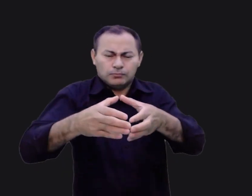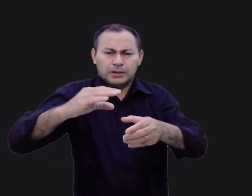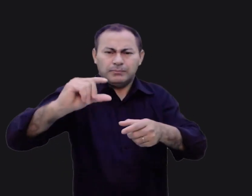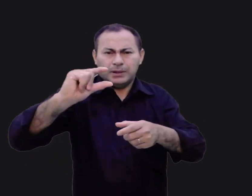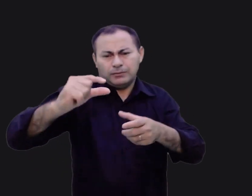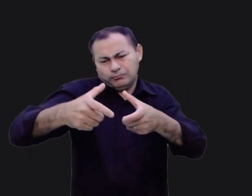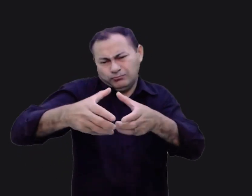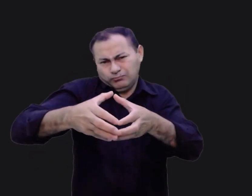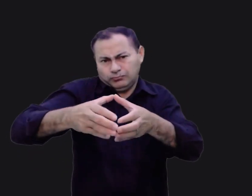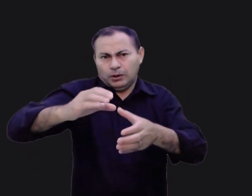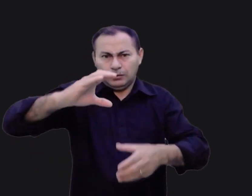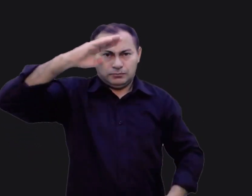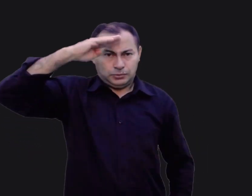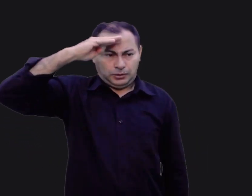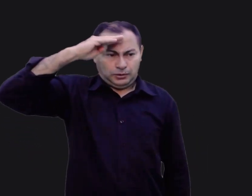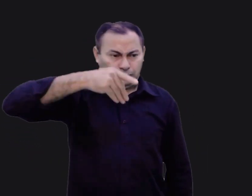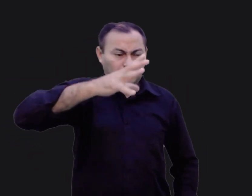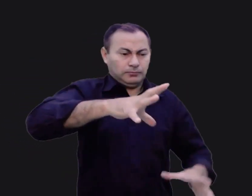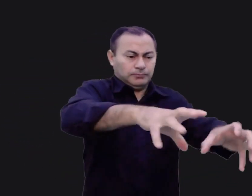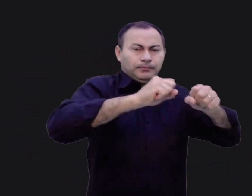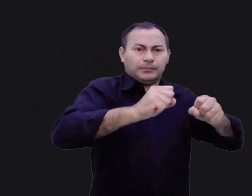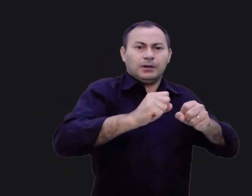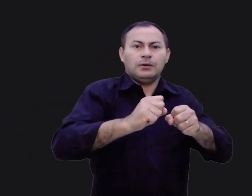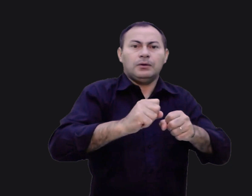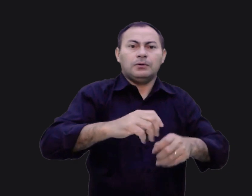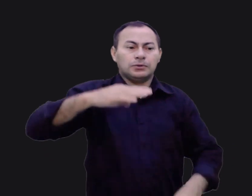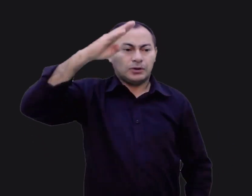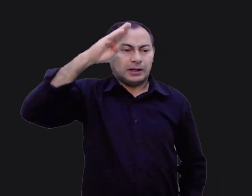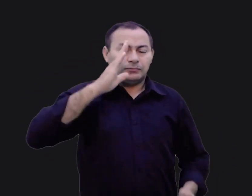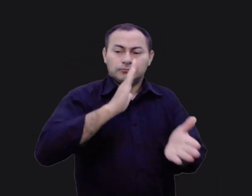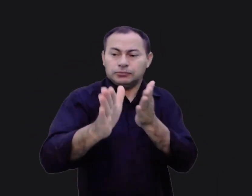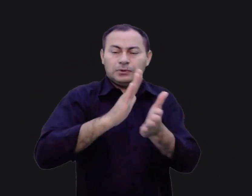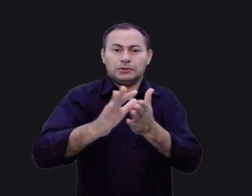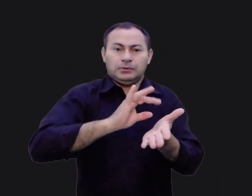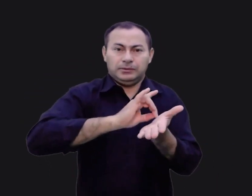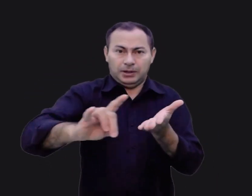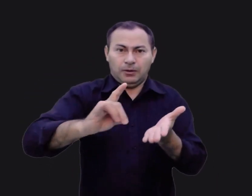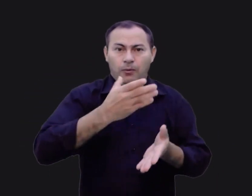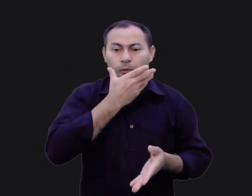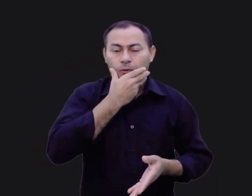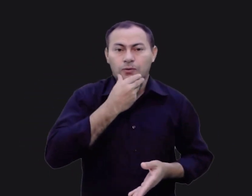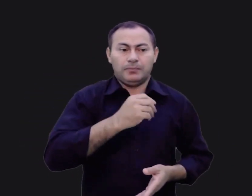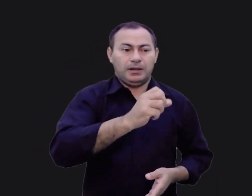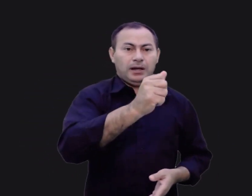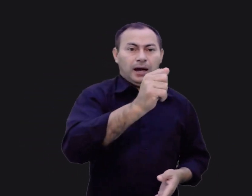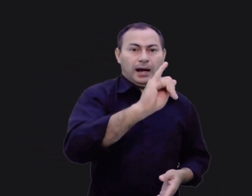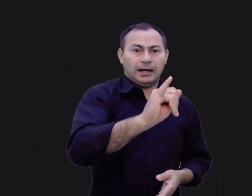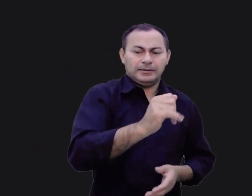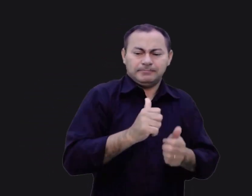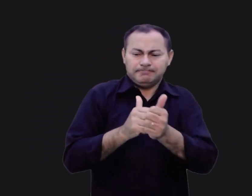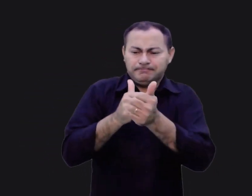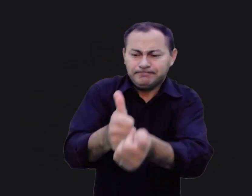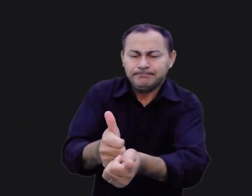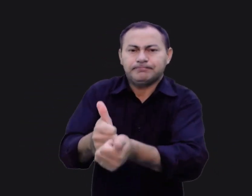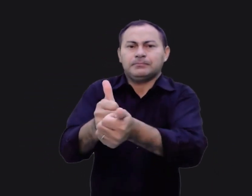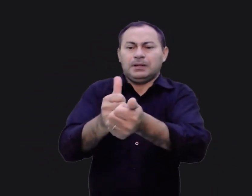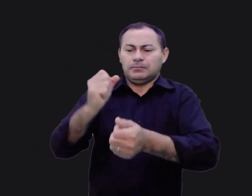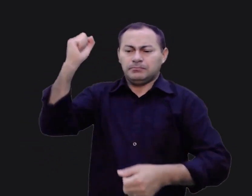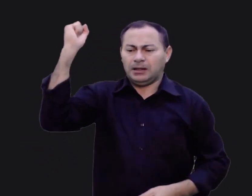para tomar a cidade. Esses soldados acabaram fugindo dos seus inimigos. Os homens de Ai perseguiram e mataram